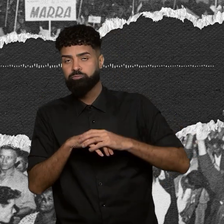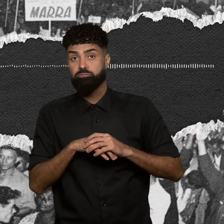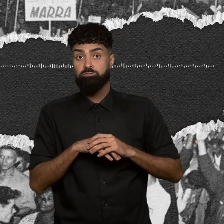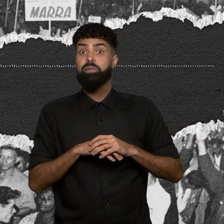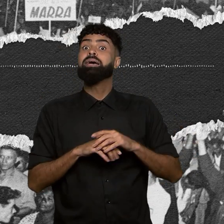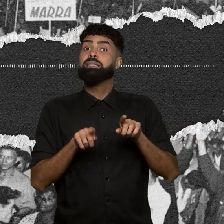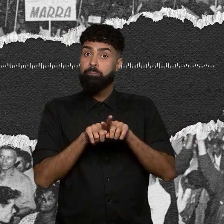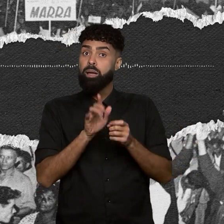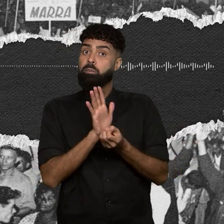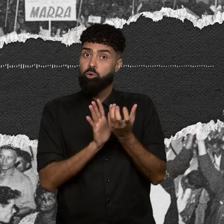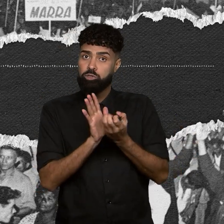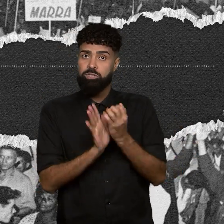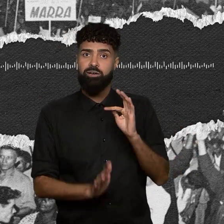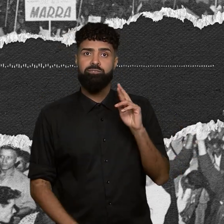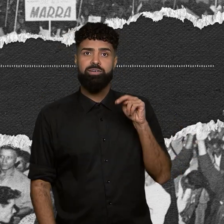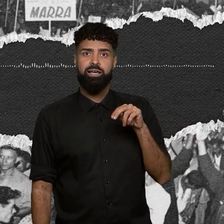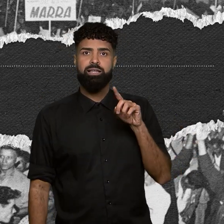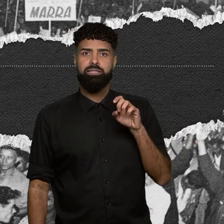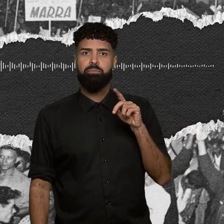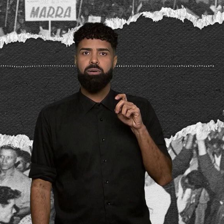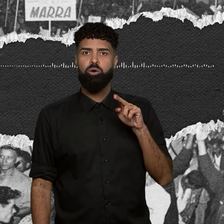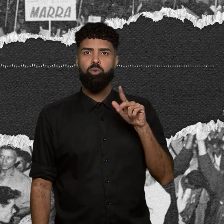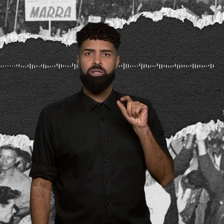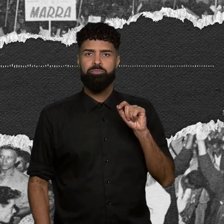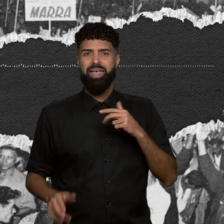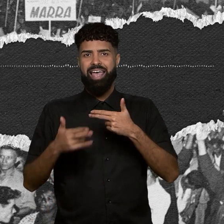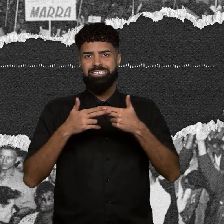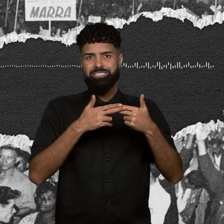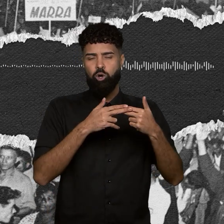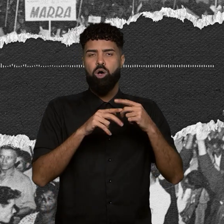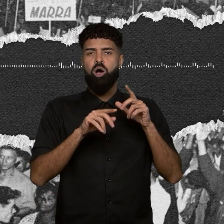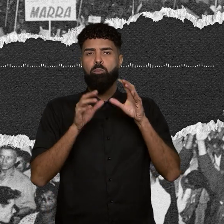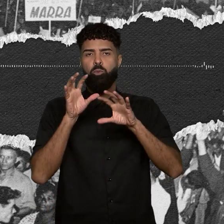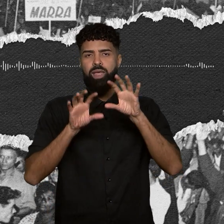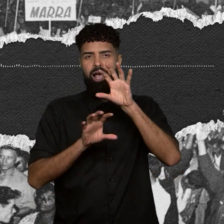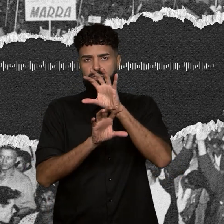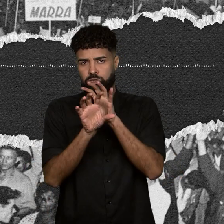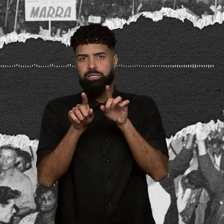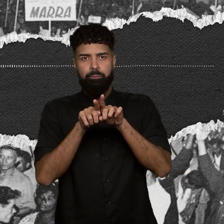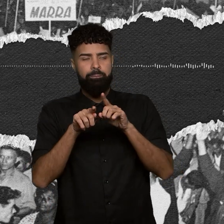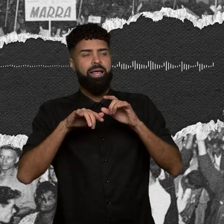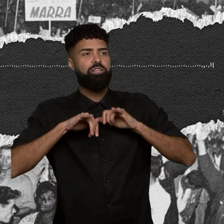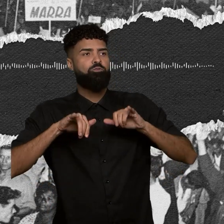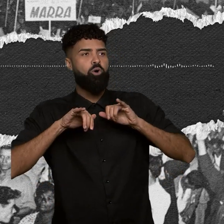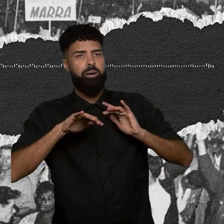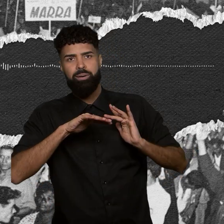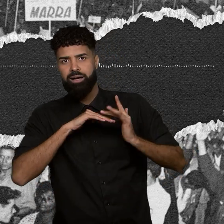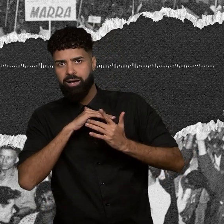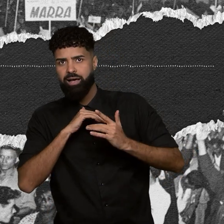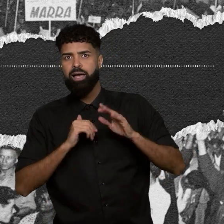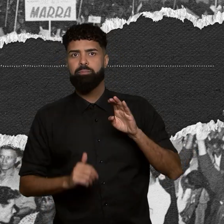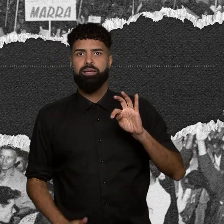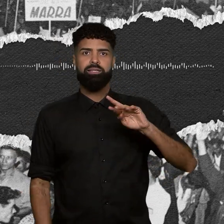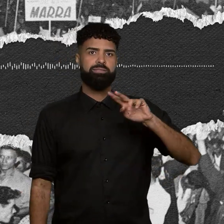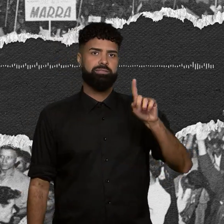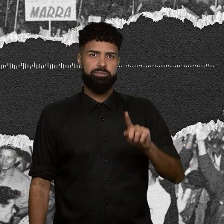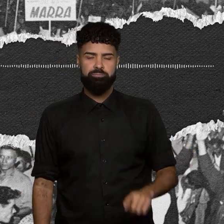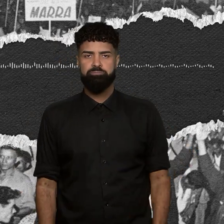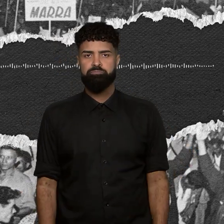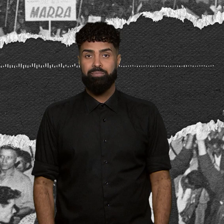produção de Fran de Paula. A edição, parte da montagem e divulgação nas plataformas é da Beatriz Arco Verde. A identidade sonora